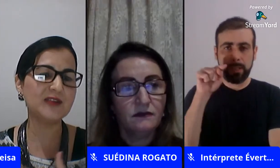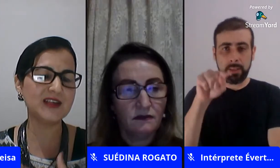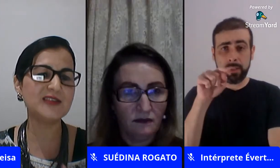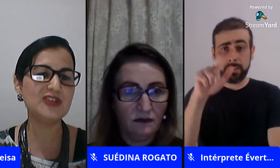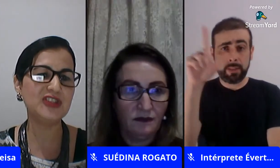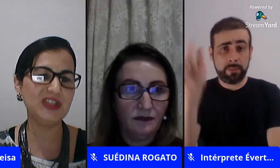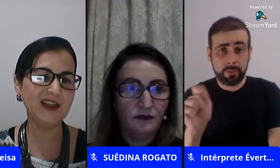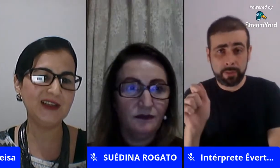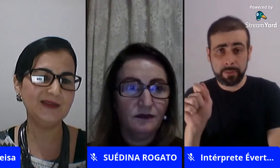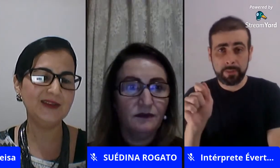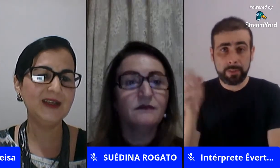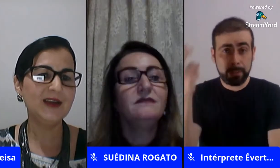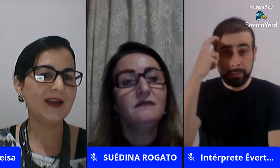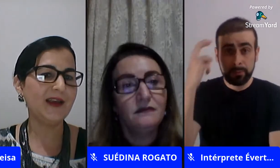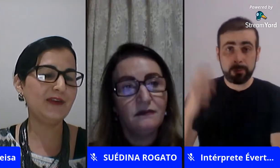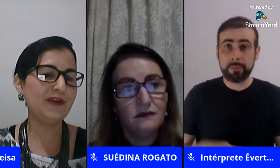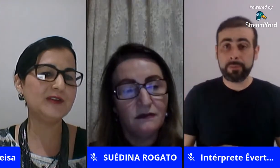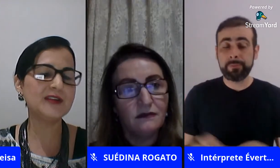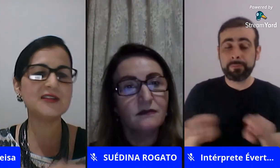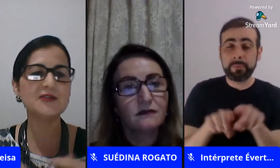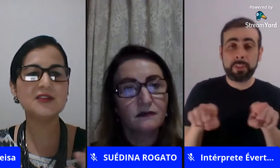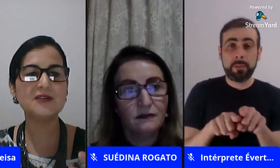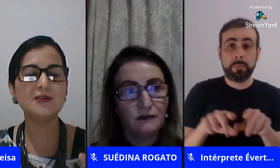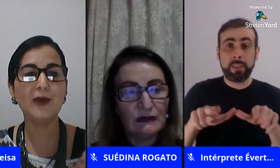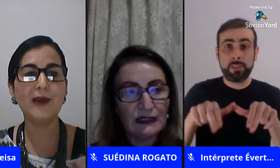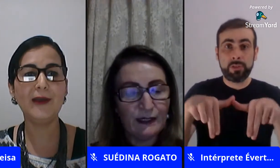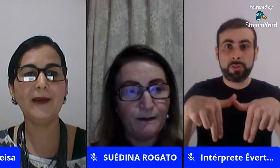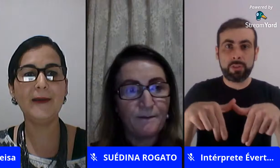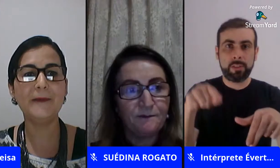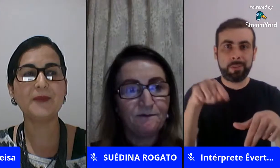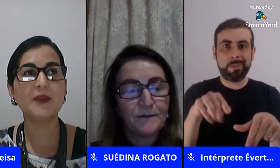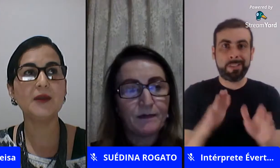quantos que falam da questão de gênero que falam da questão